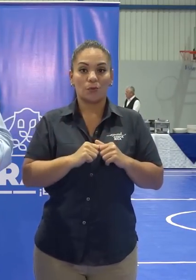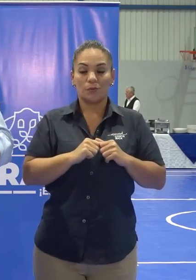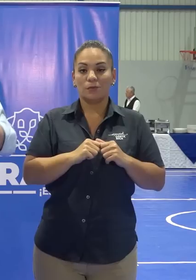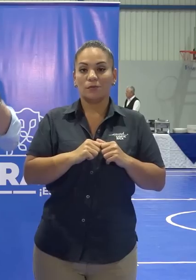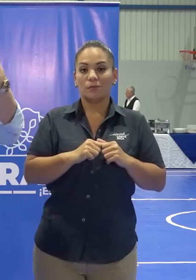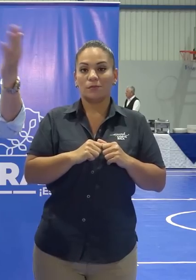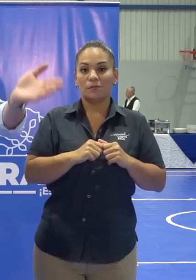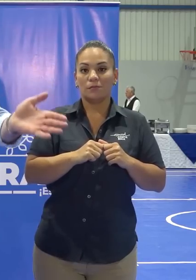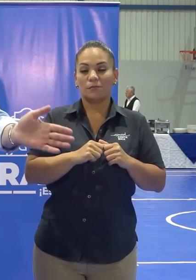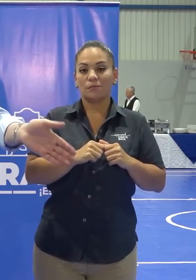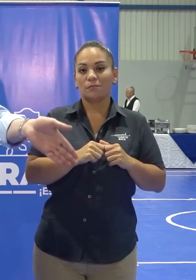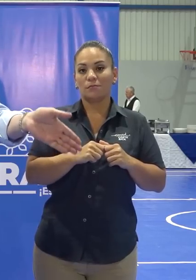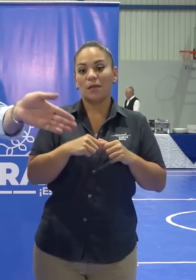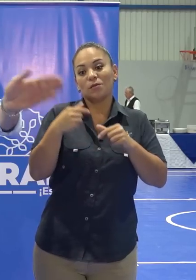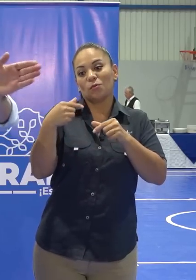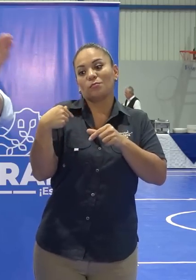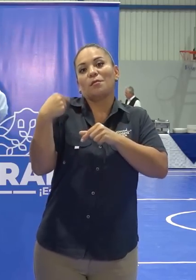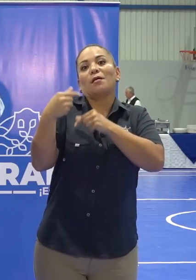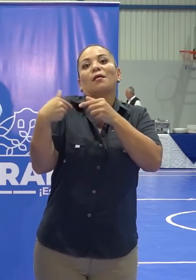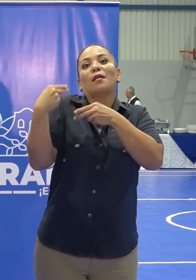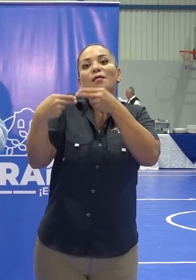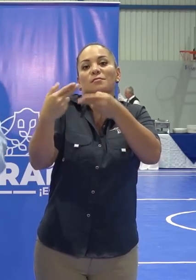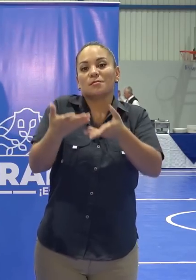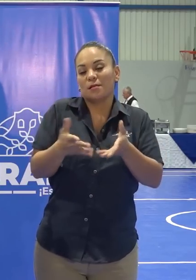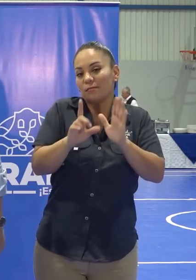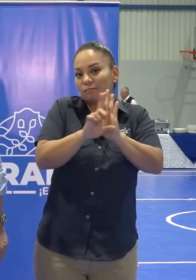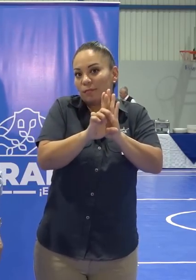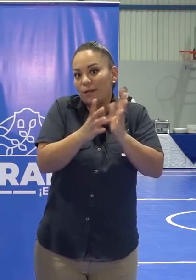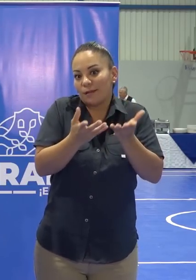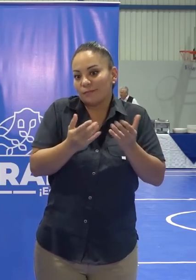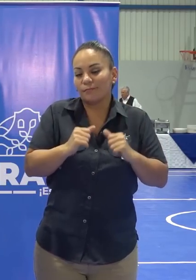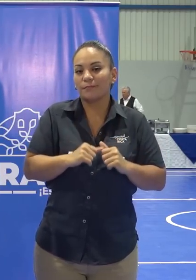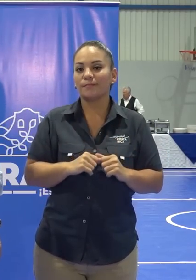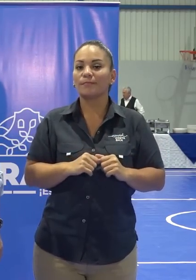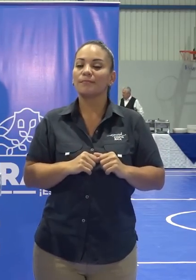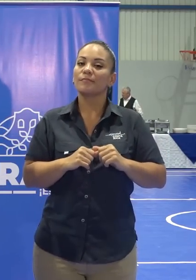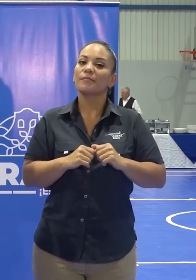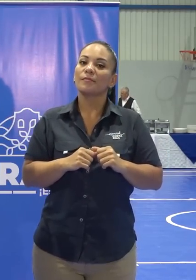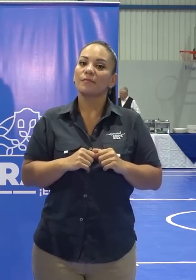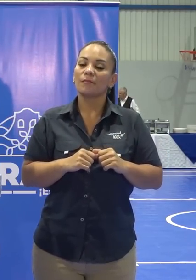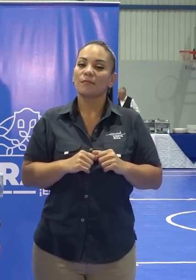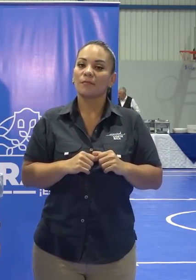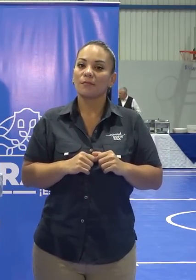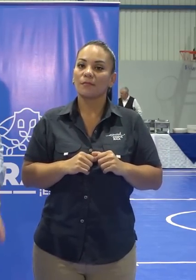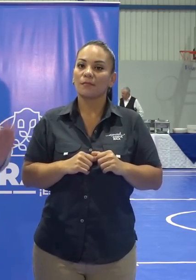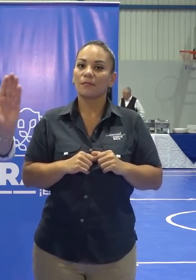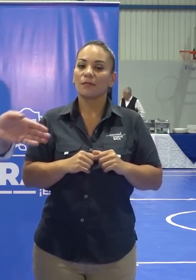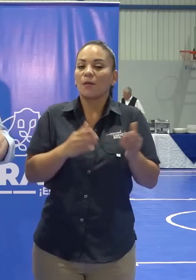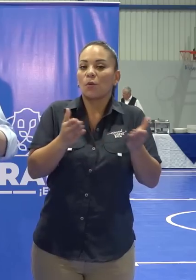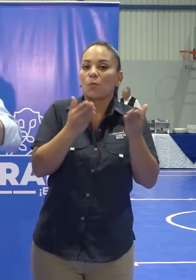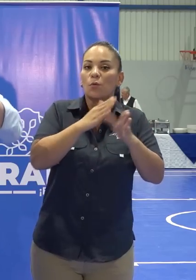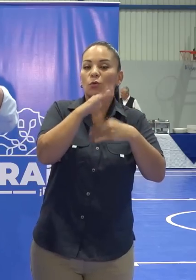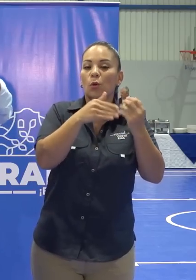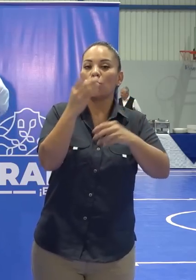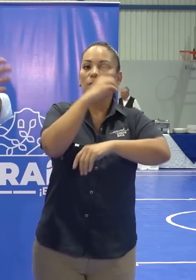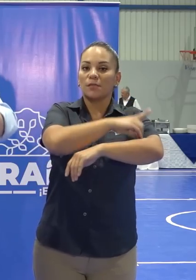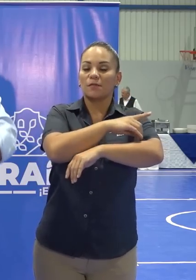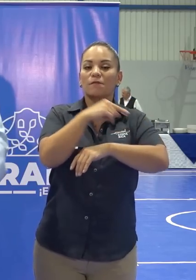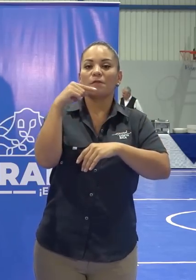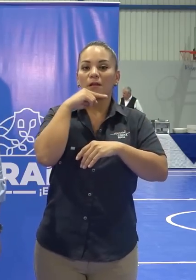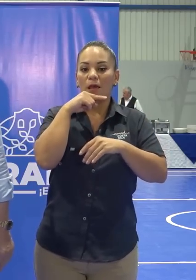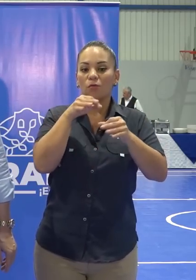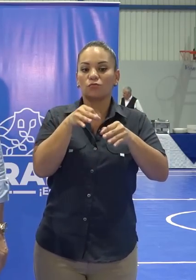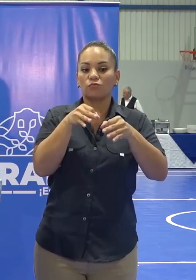ley legado que movió todos los días feriados al